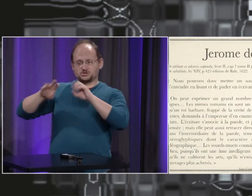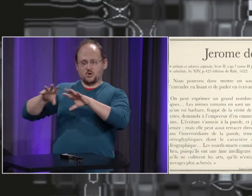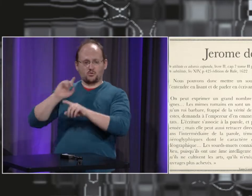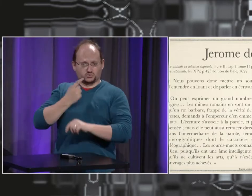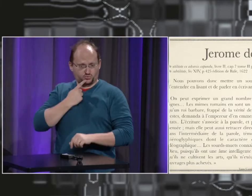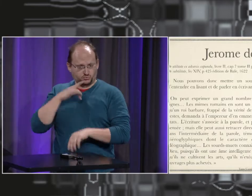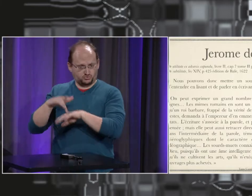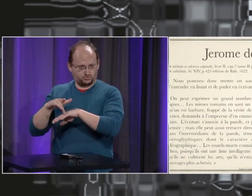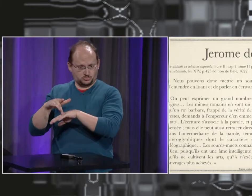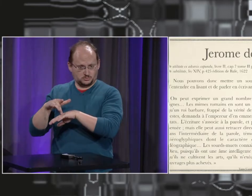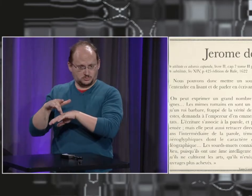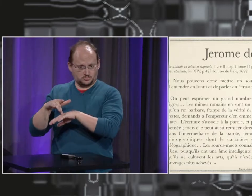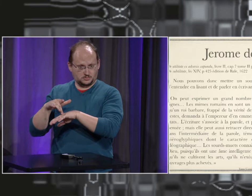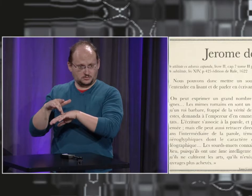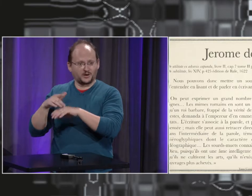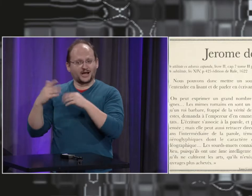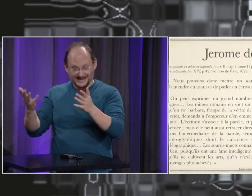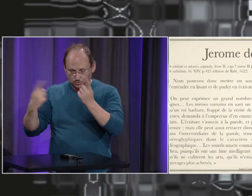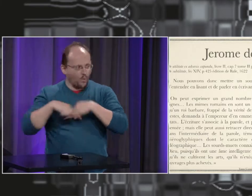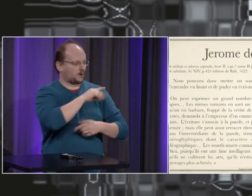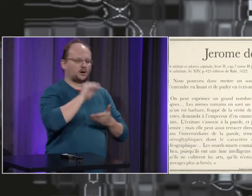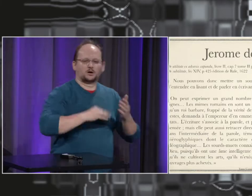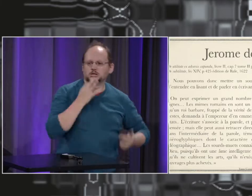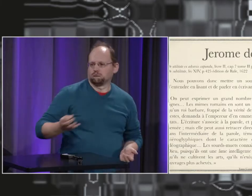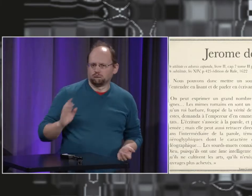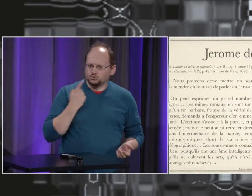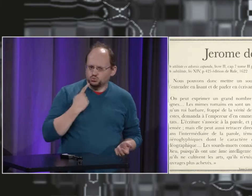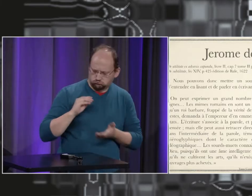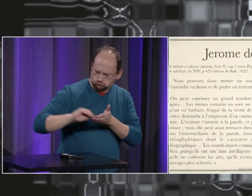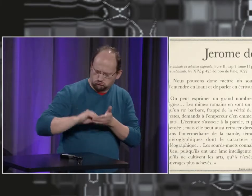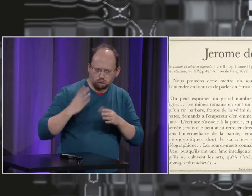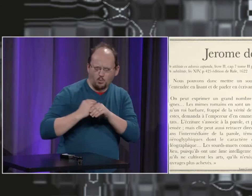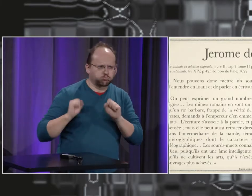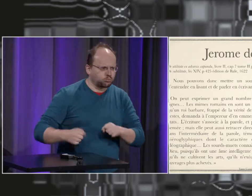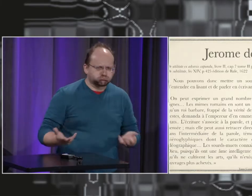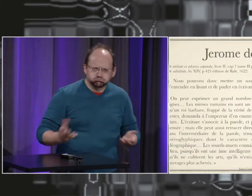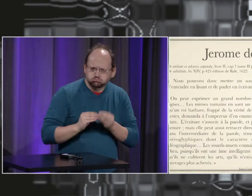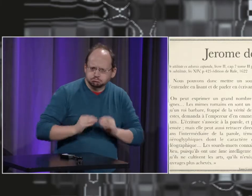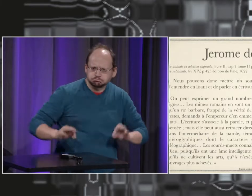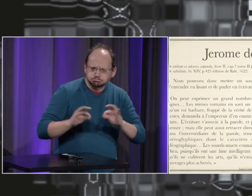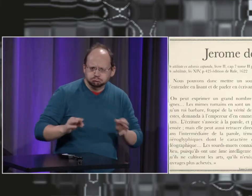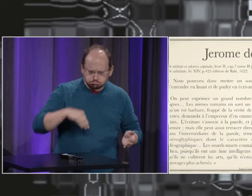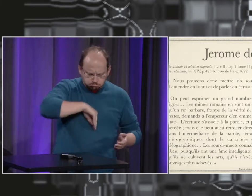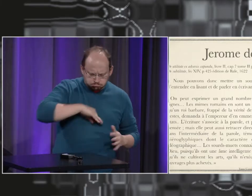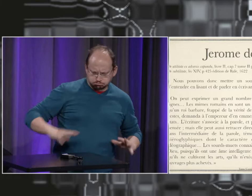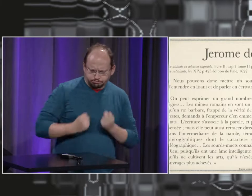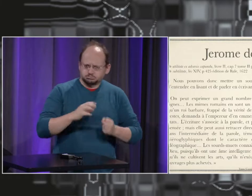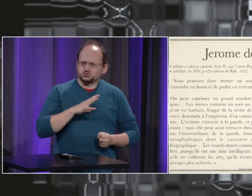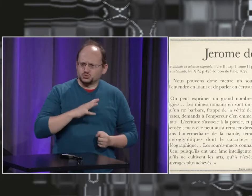et lui-même a été enseigné à un sourd. Et il a attesté